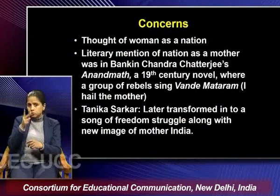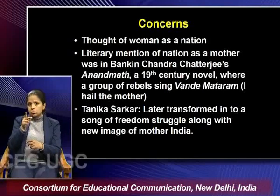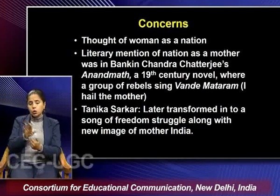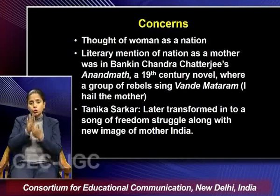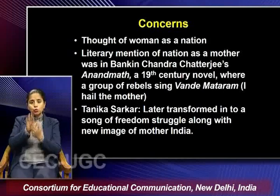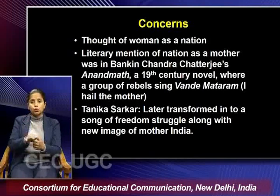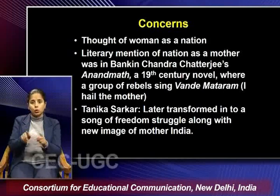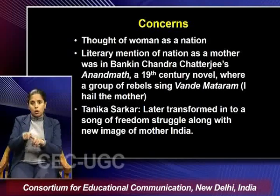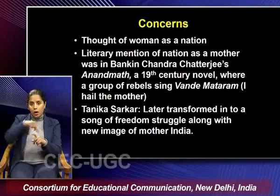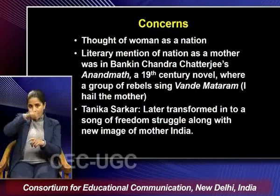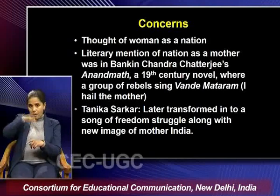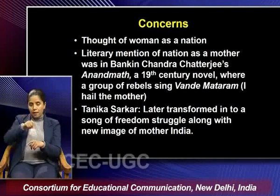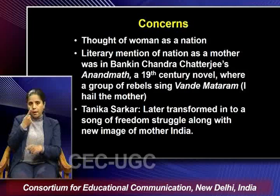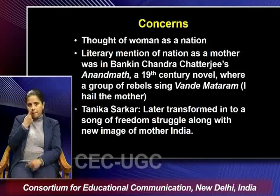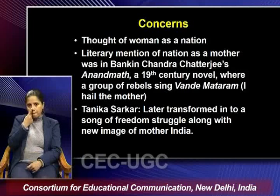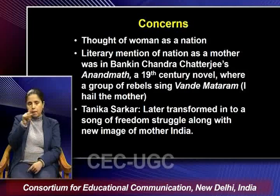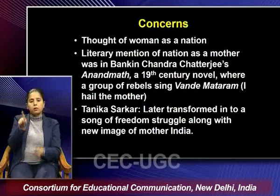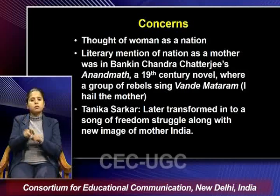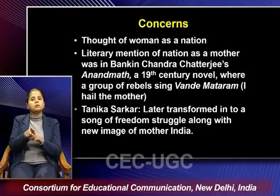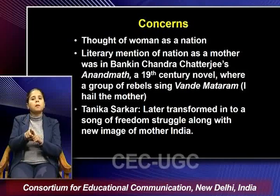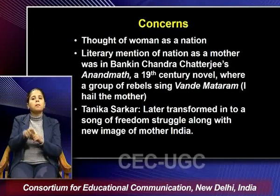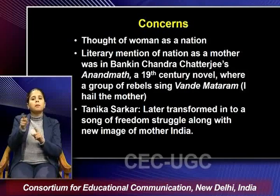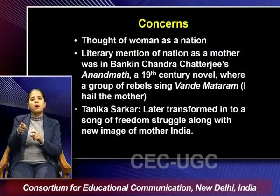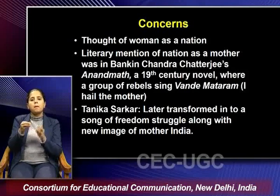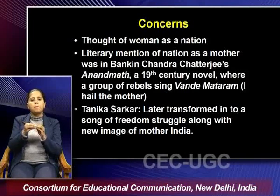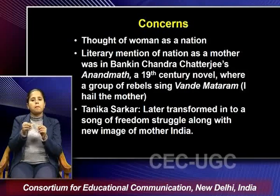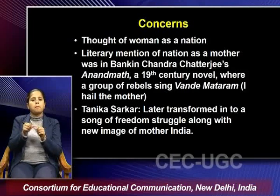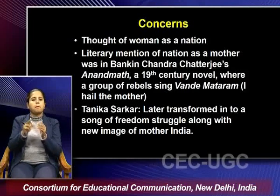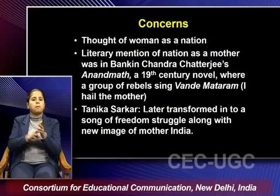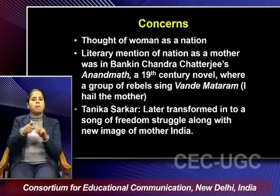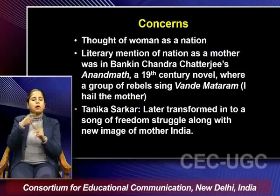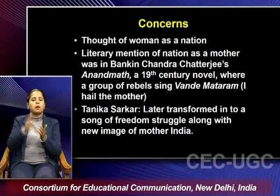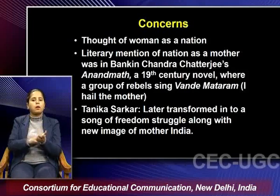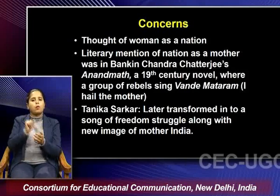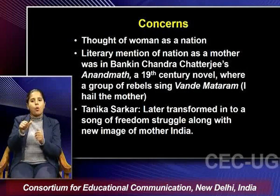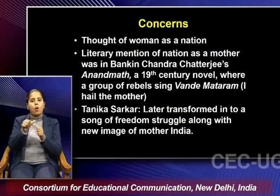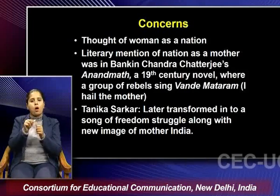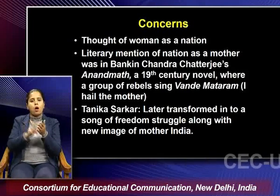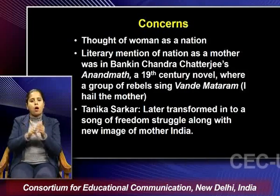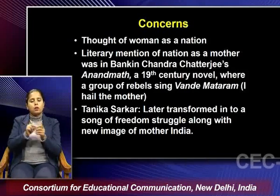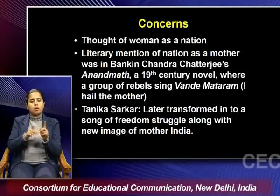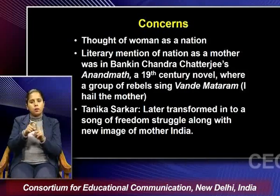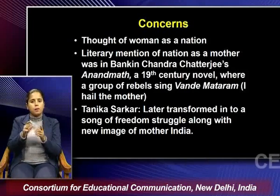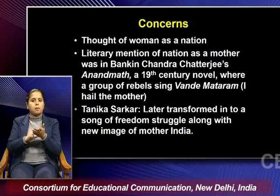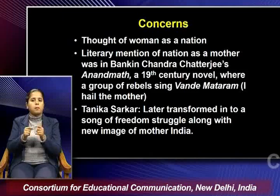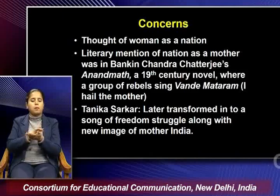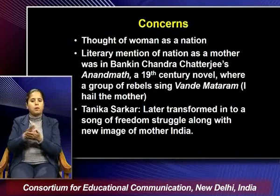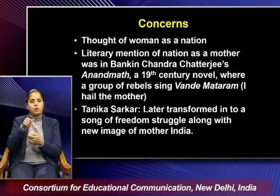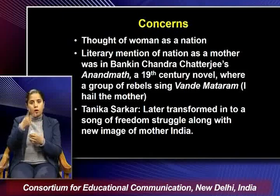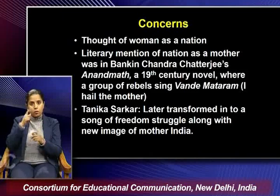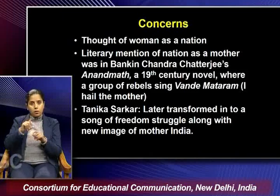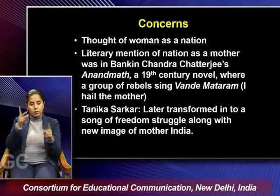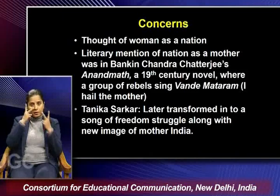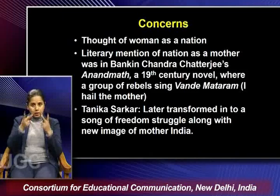nation as a mother is being made in bankim chandra chatterjee's anand mat as you can see on the screen and